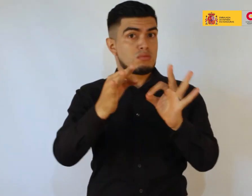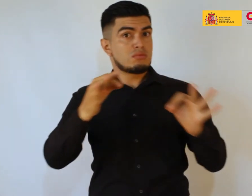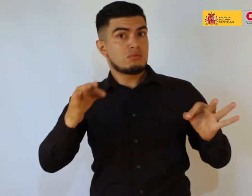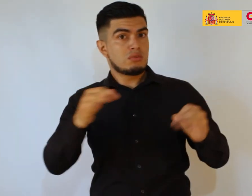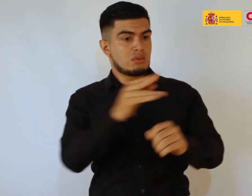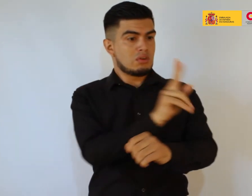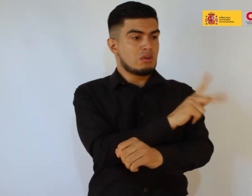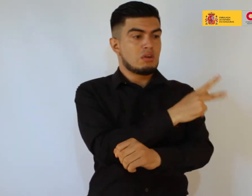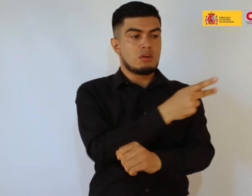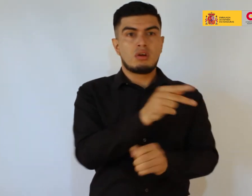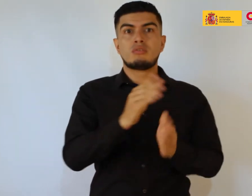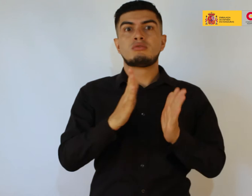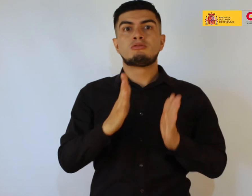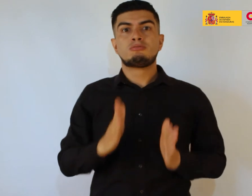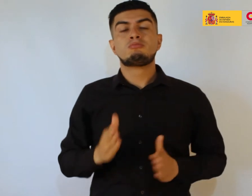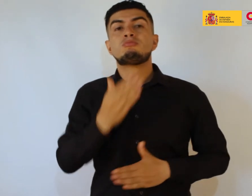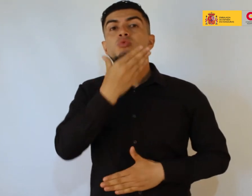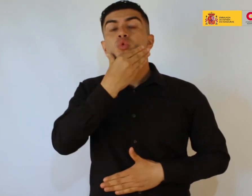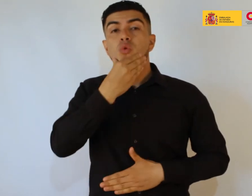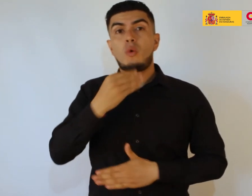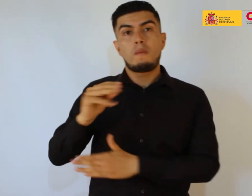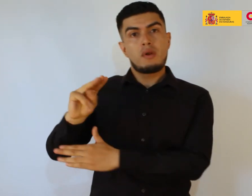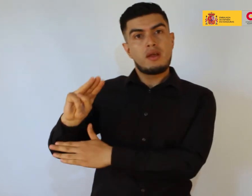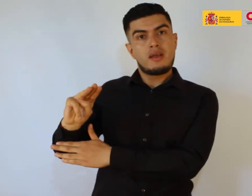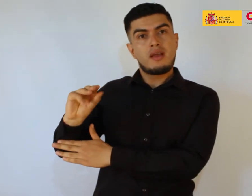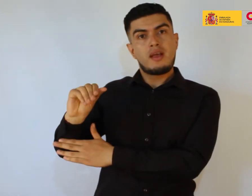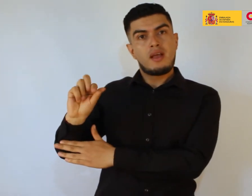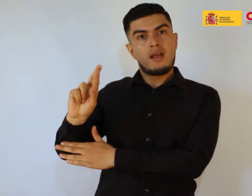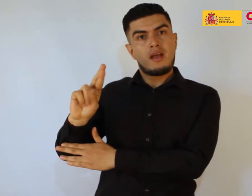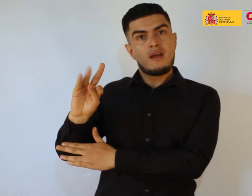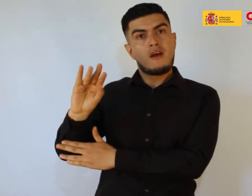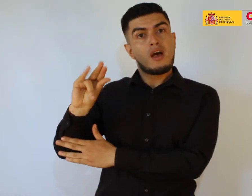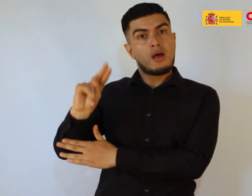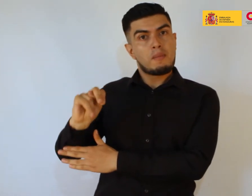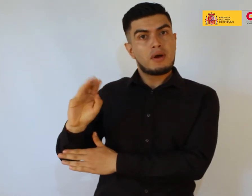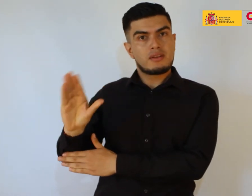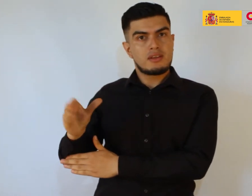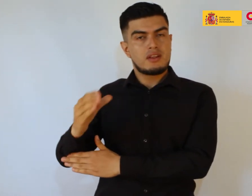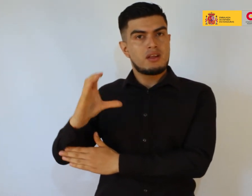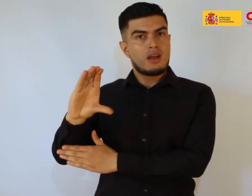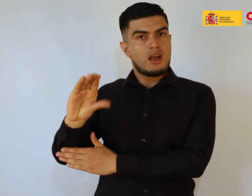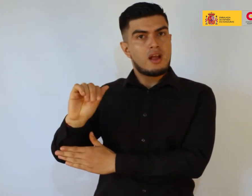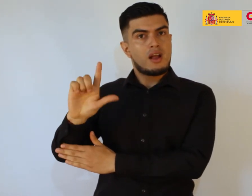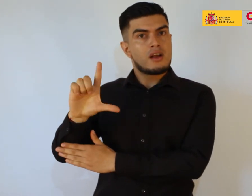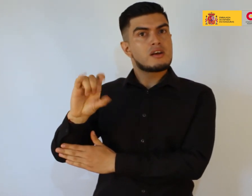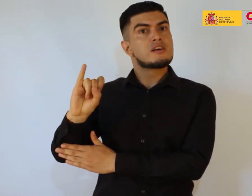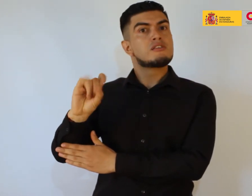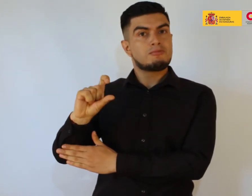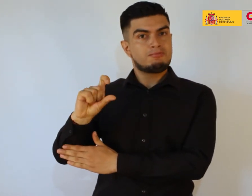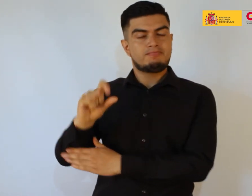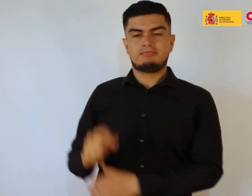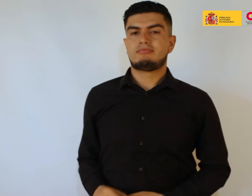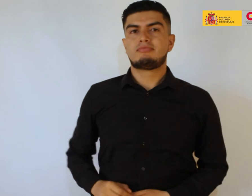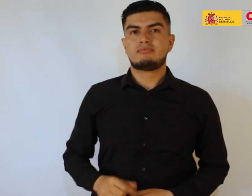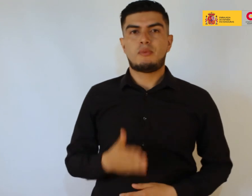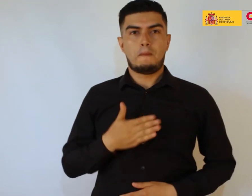papagayos del autor Martín Cálex. Mi nombre es Adán Vallecillo y